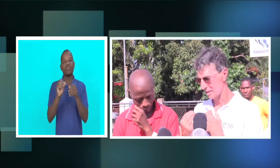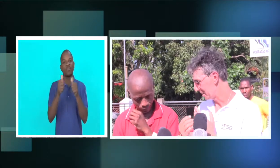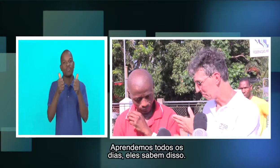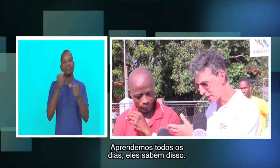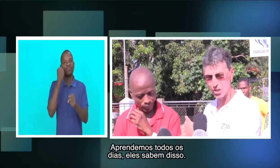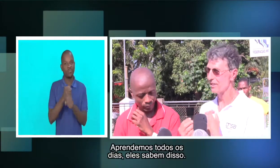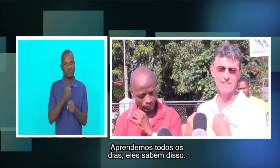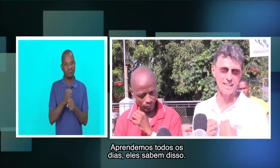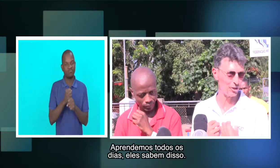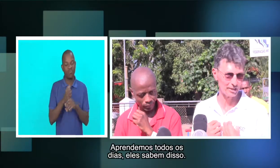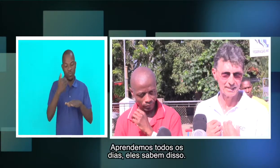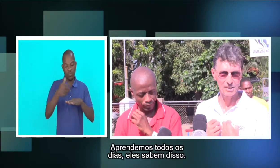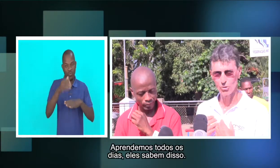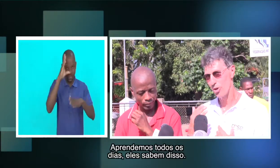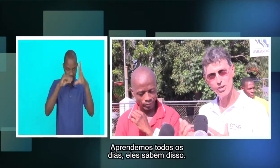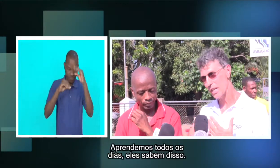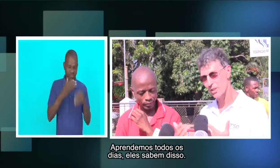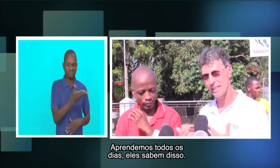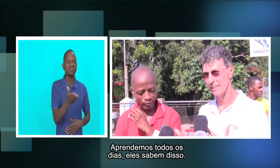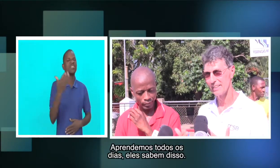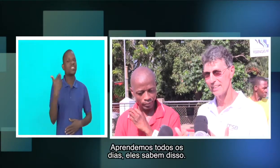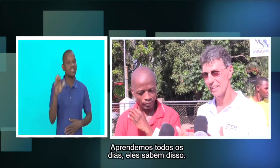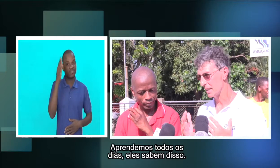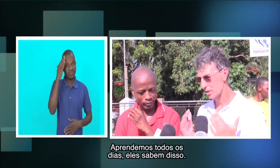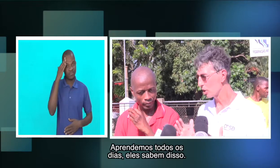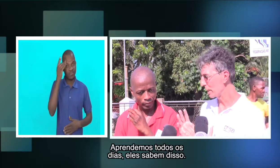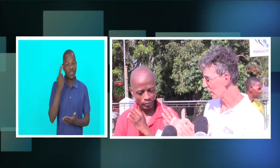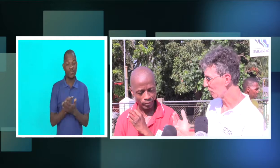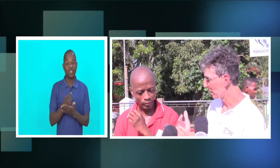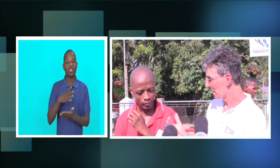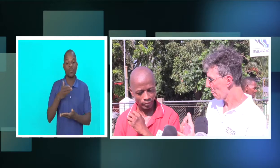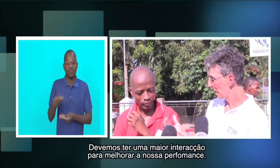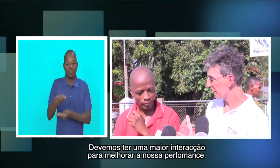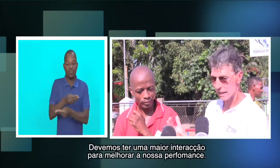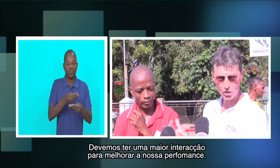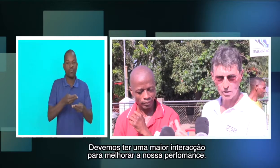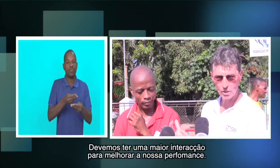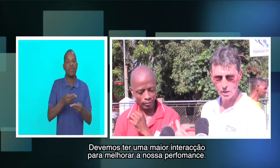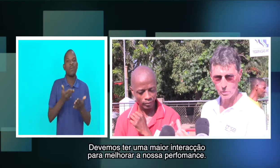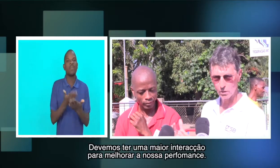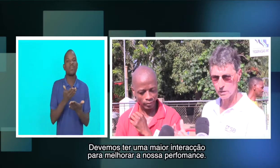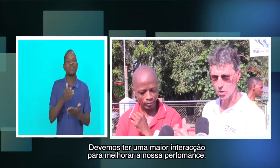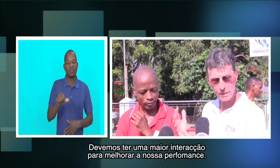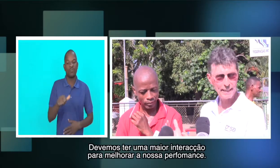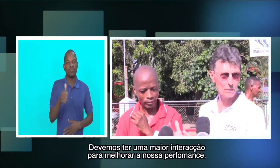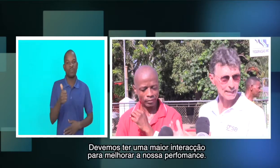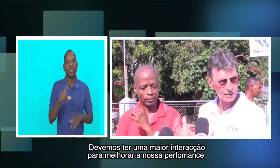Nós aprendemos todos os dias, eles sabem disso. Devemos ter uma maior interação para melhorar a